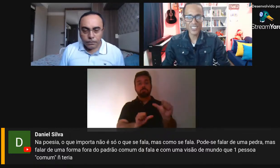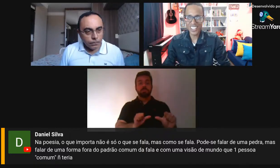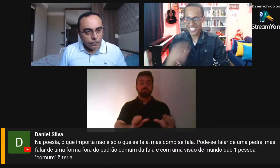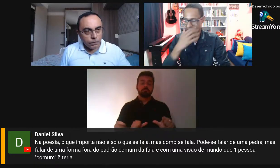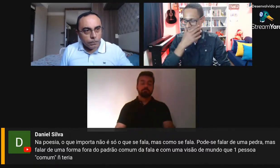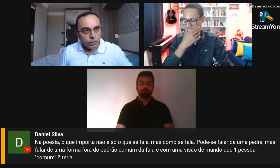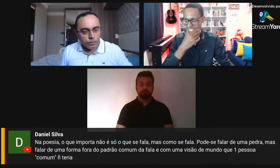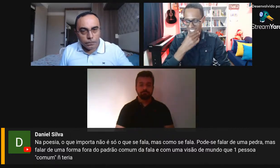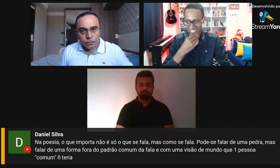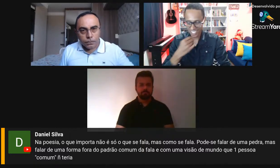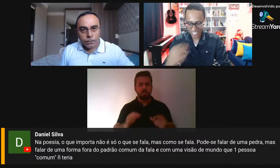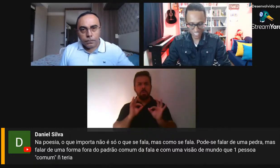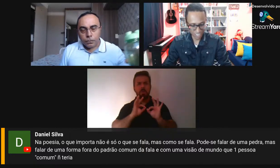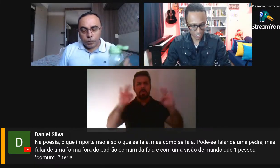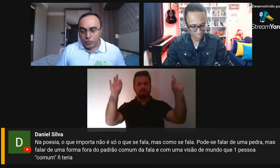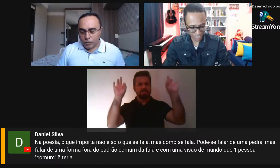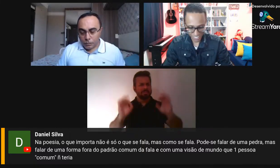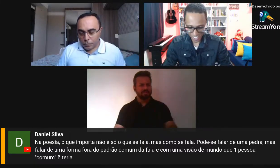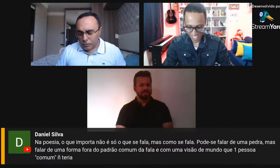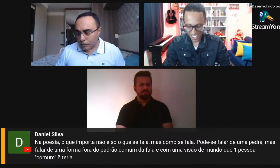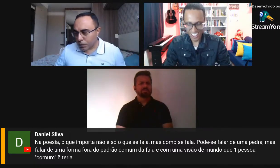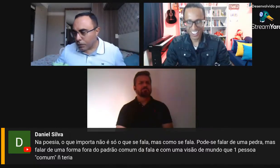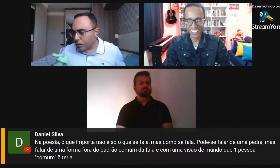Fantástico, hein? Gente,